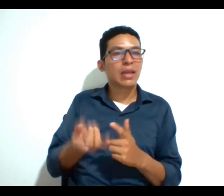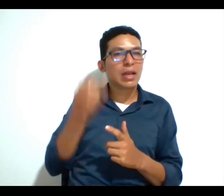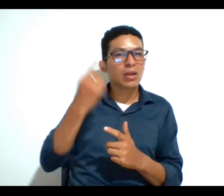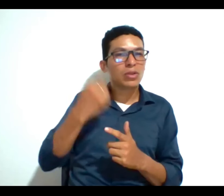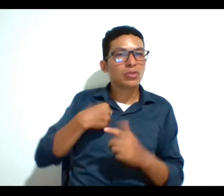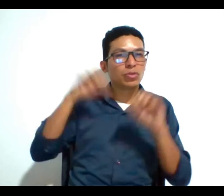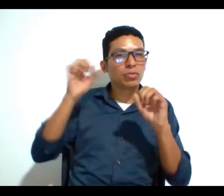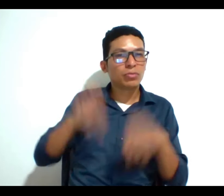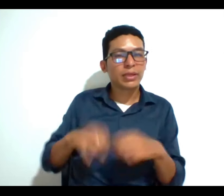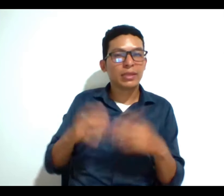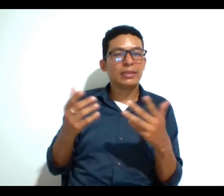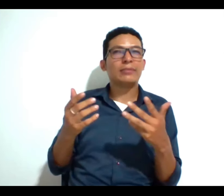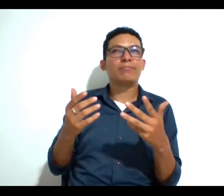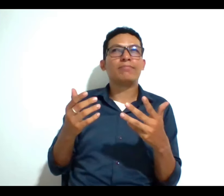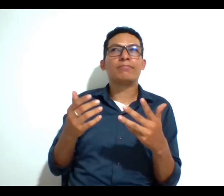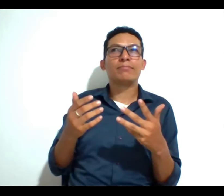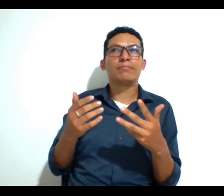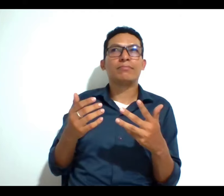crisis